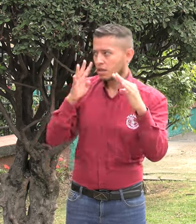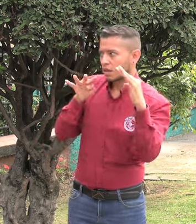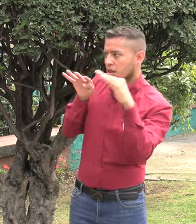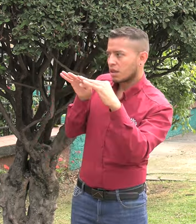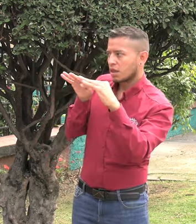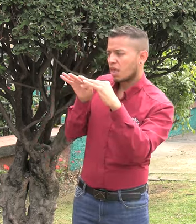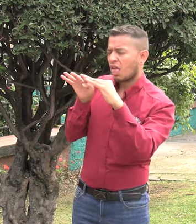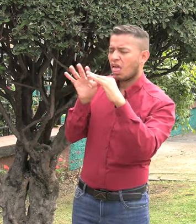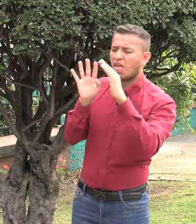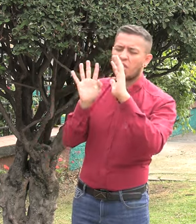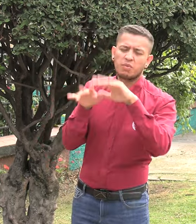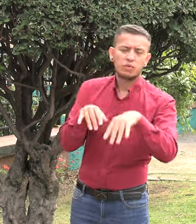No se lo pierdan. ...